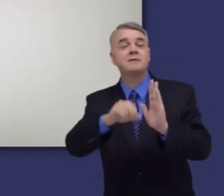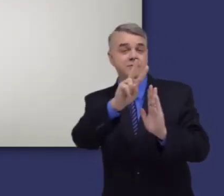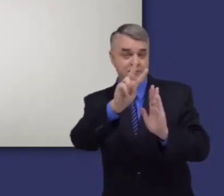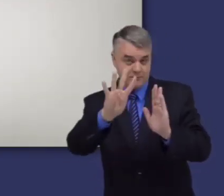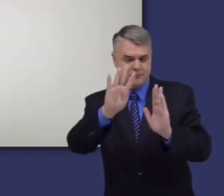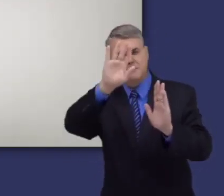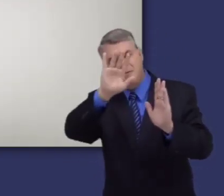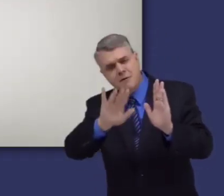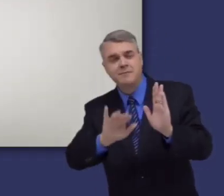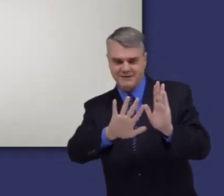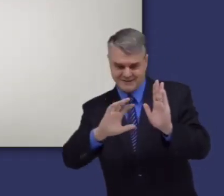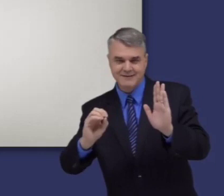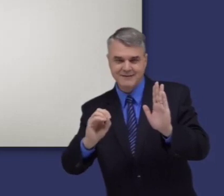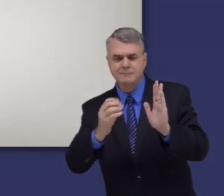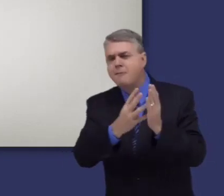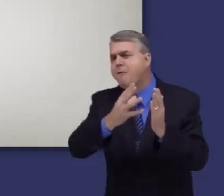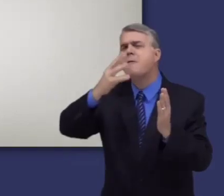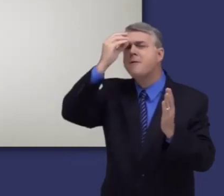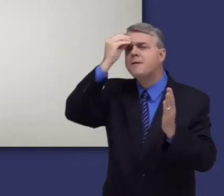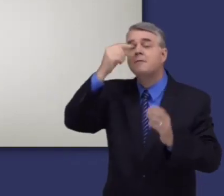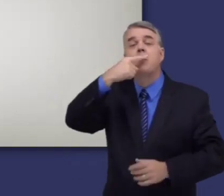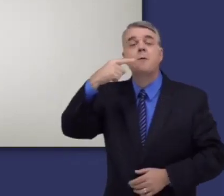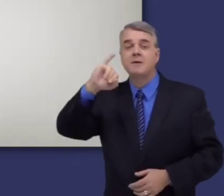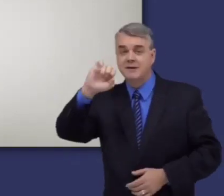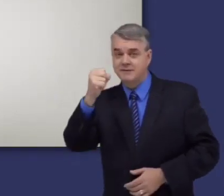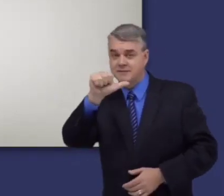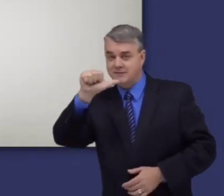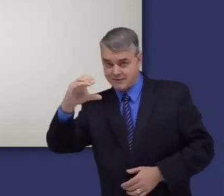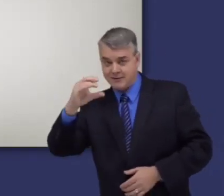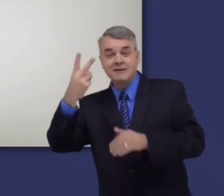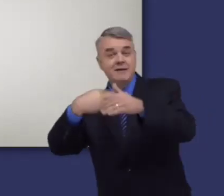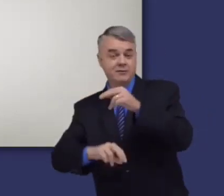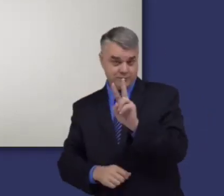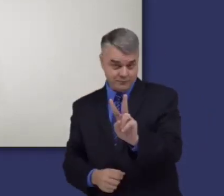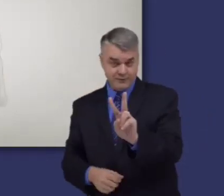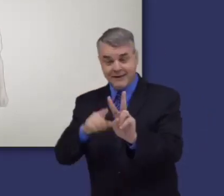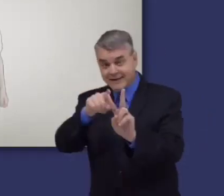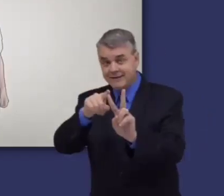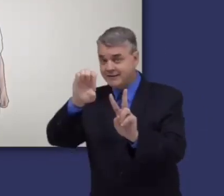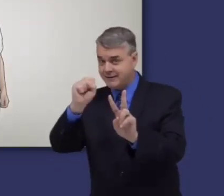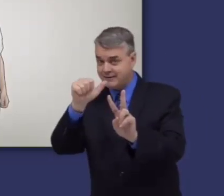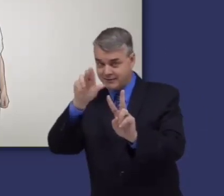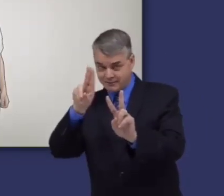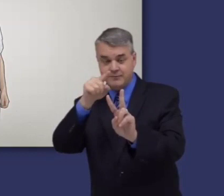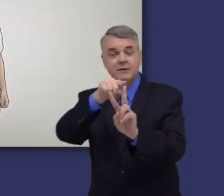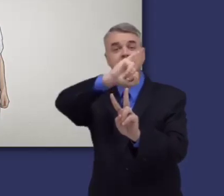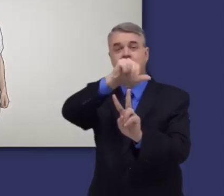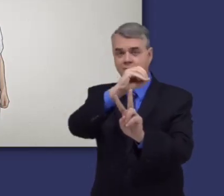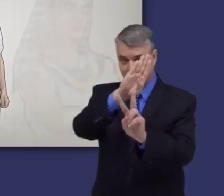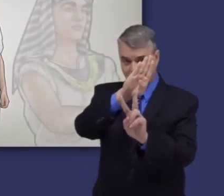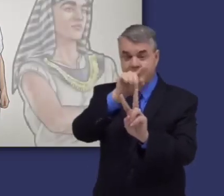Los capítulos 24 a 50 se centran sobre todo en Isaac, sus dos hijos gemelos, Jacob y Esaú,